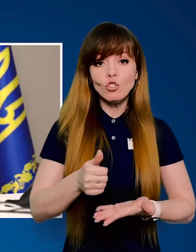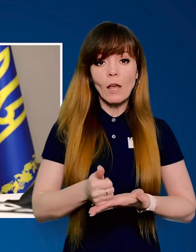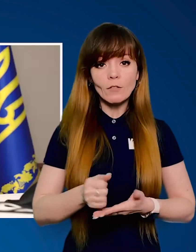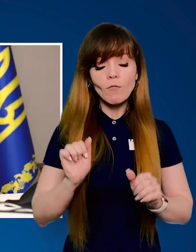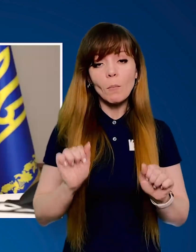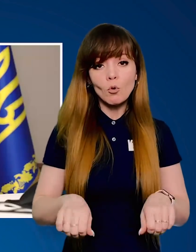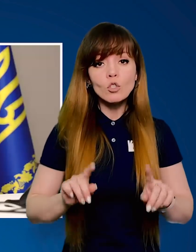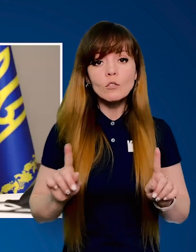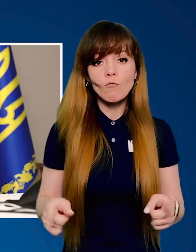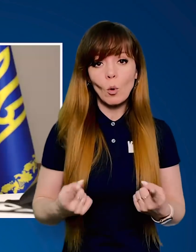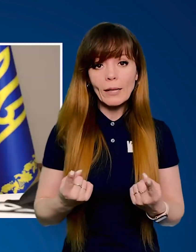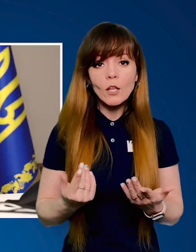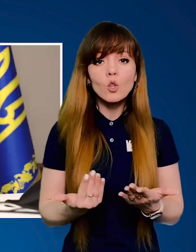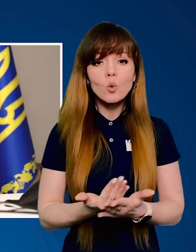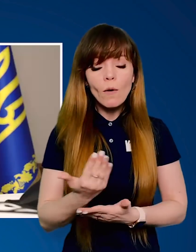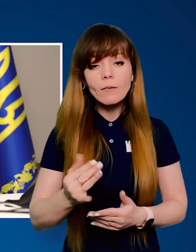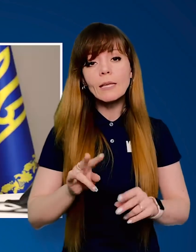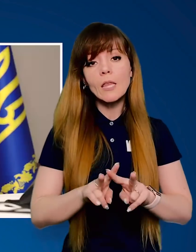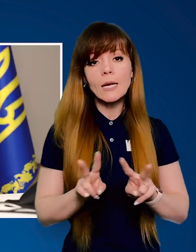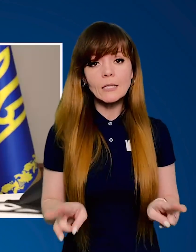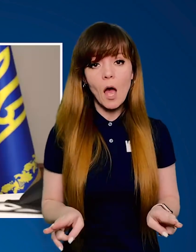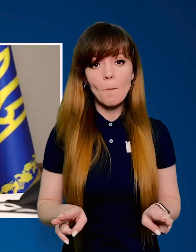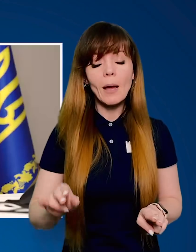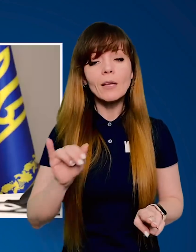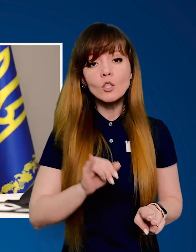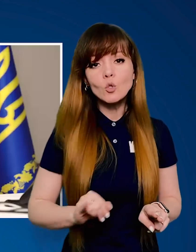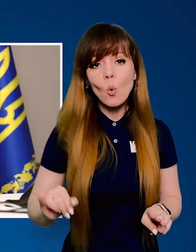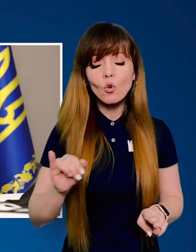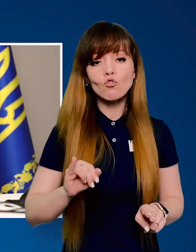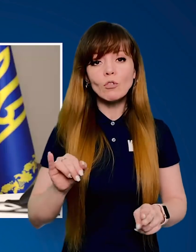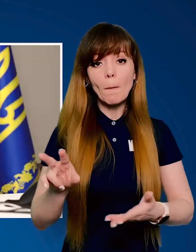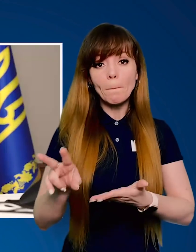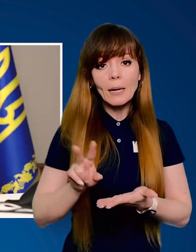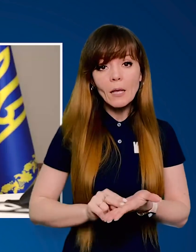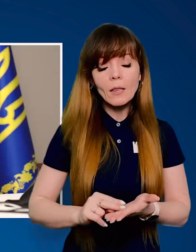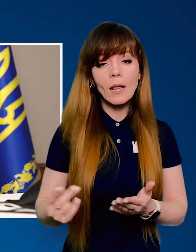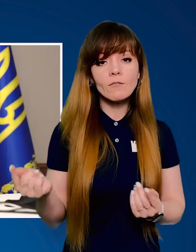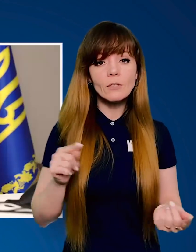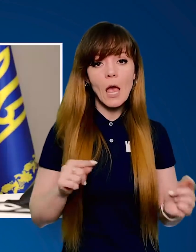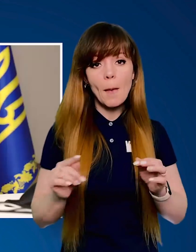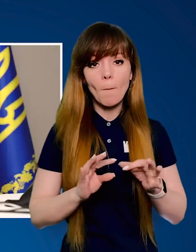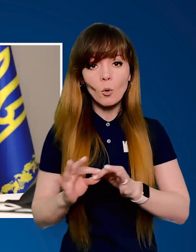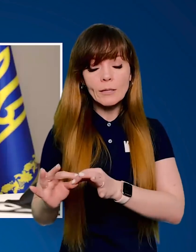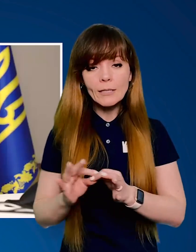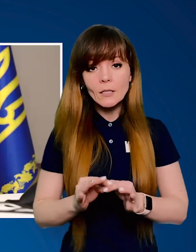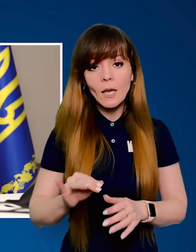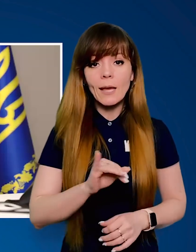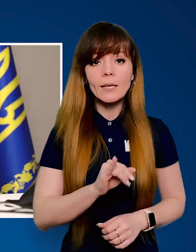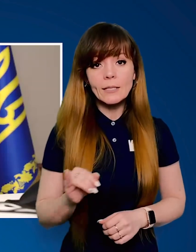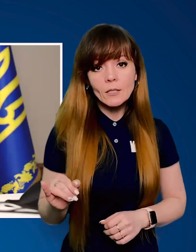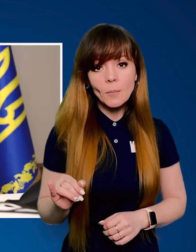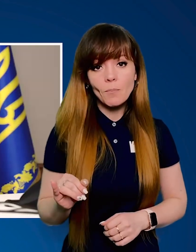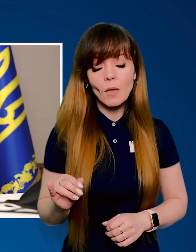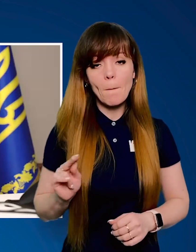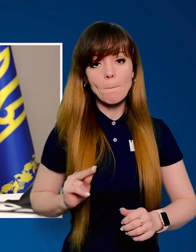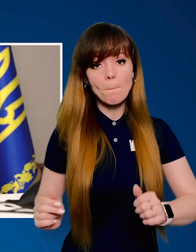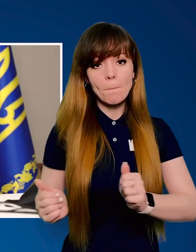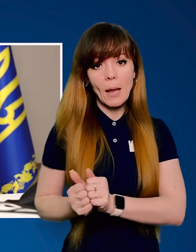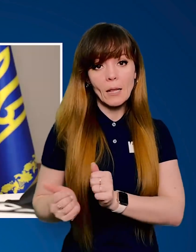проєкт шефства може створити новий і так само історичний приклад взаємодії і